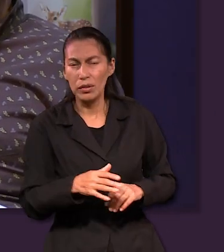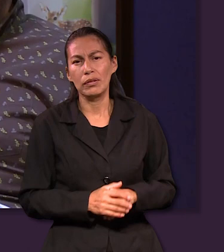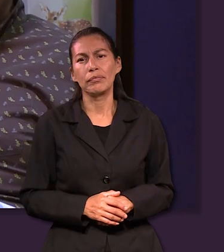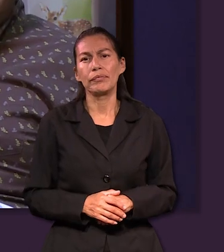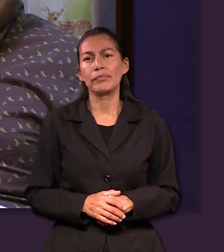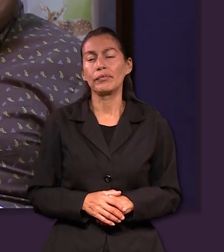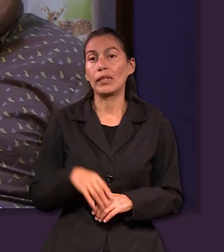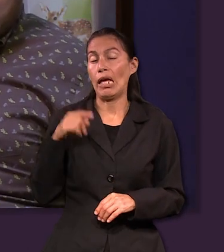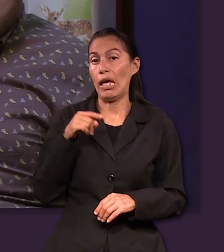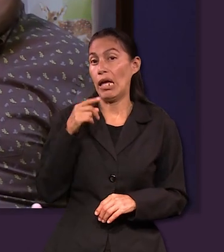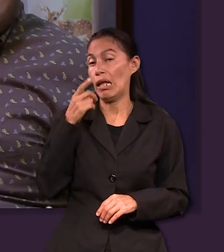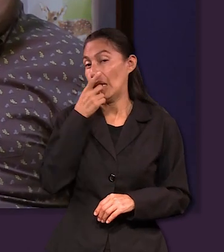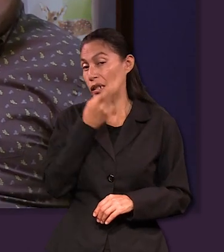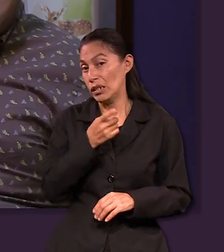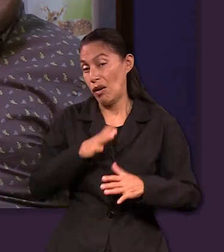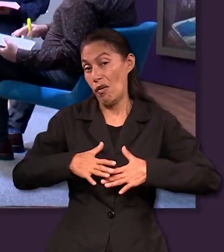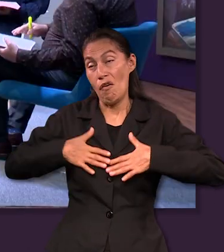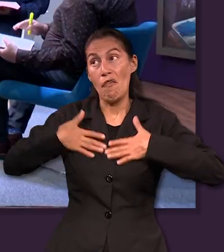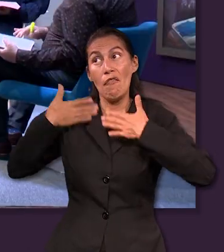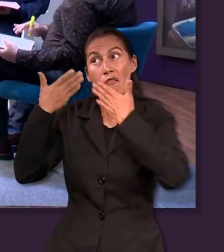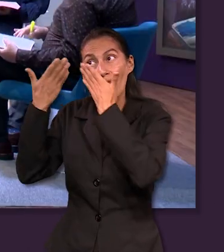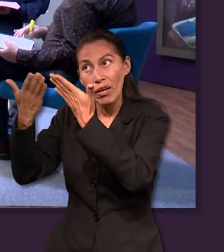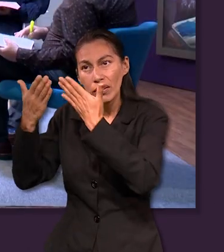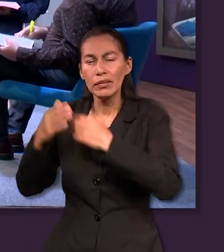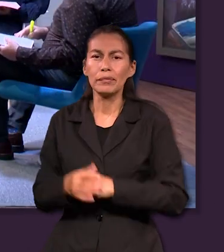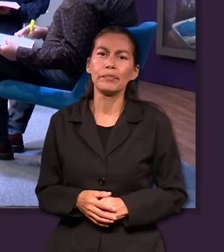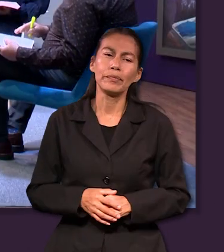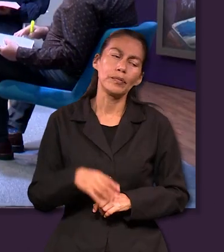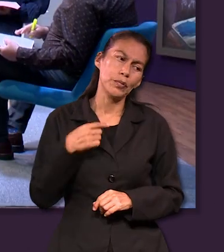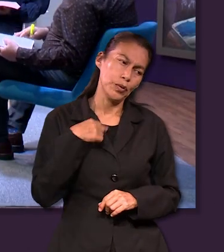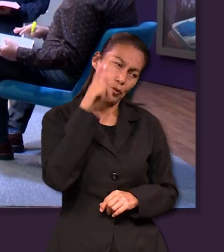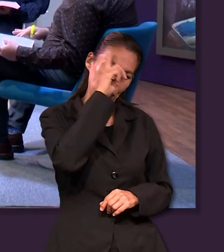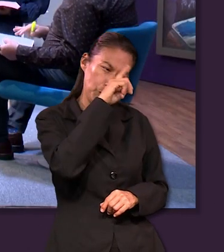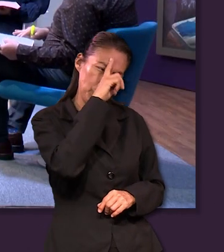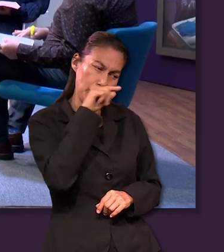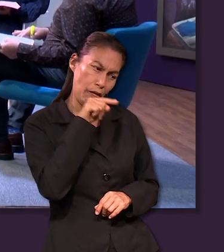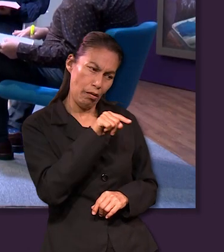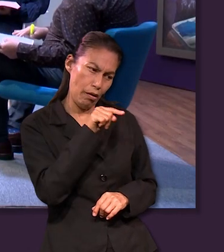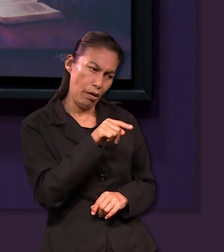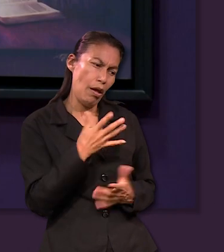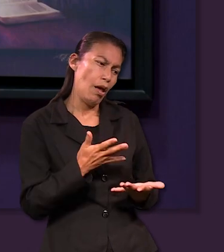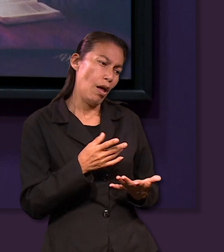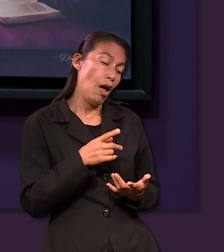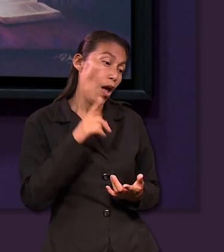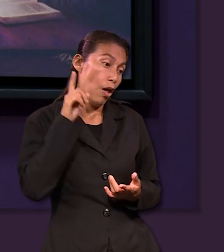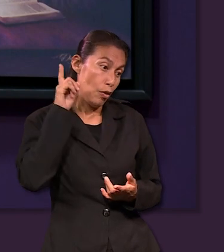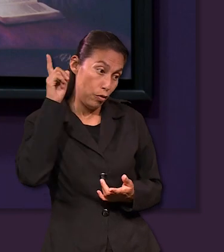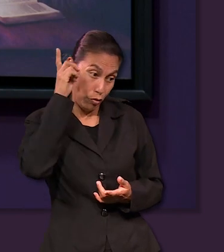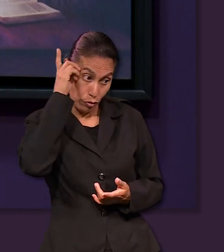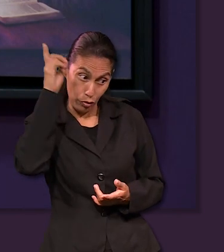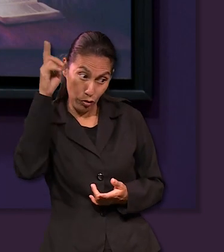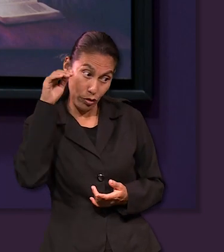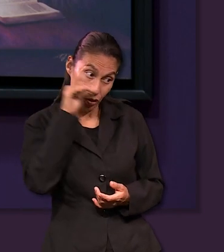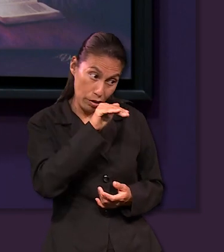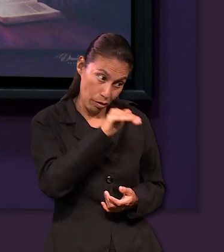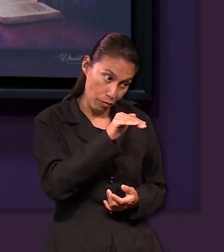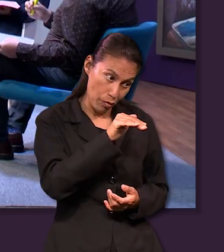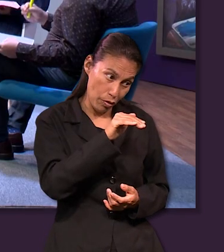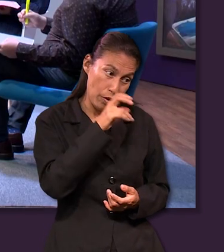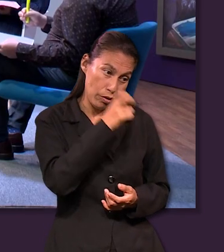dice que la confianza entonces yo le sugeriría a Alex que tenga confianza en que si Dios lo ha